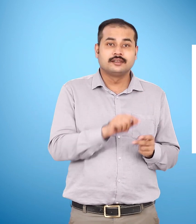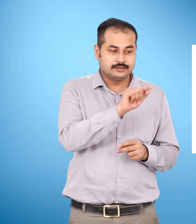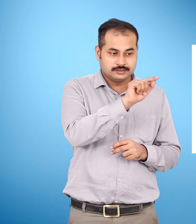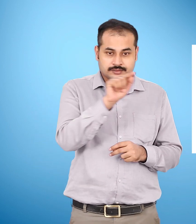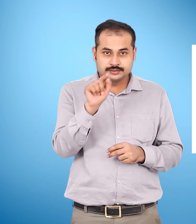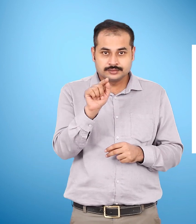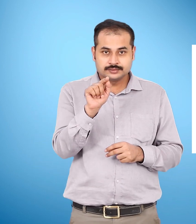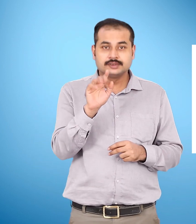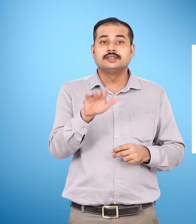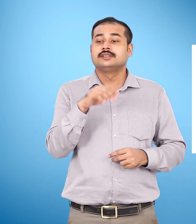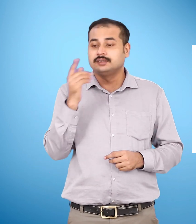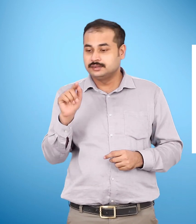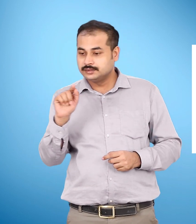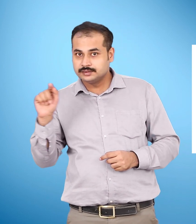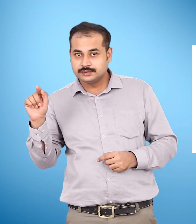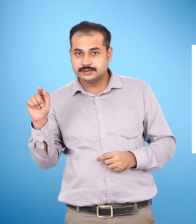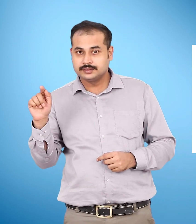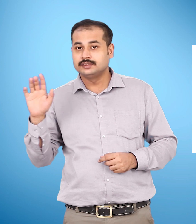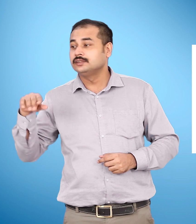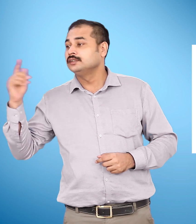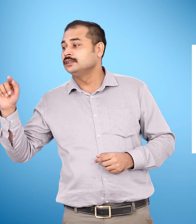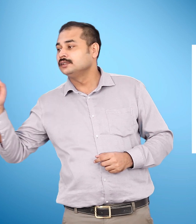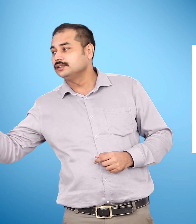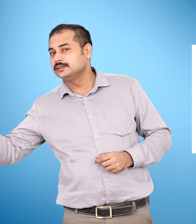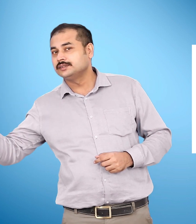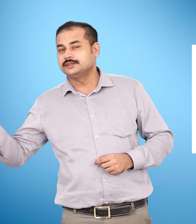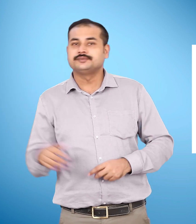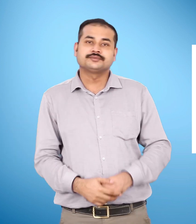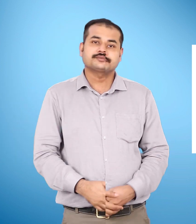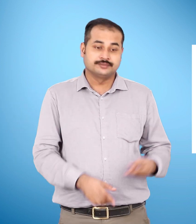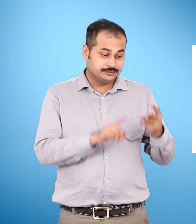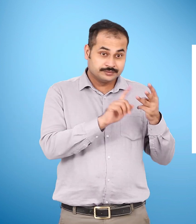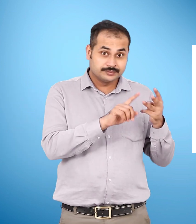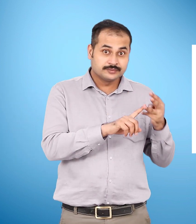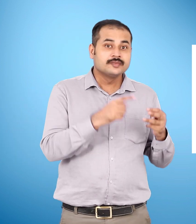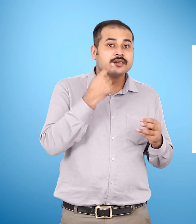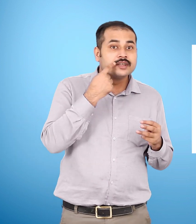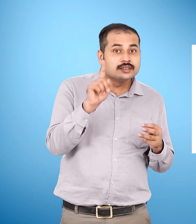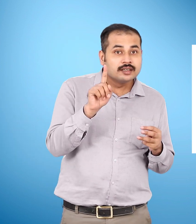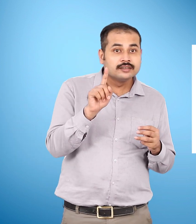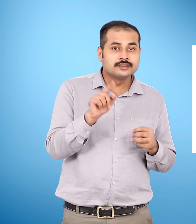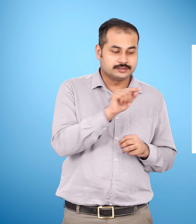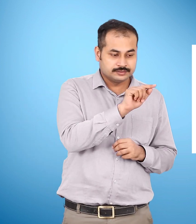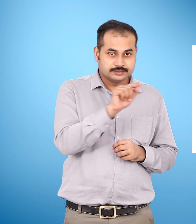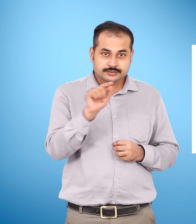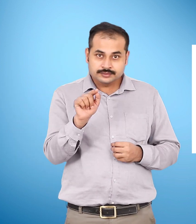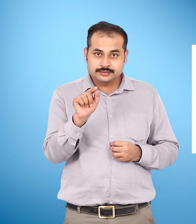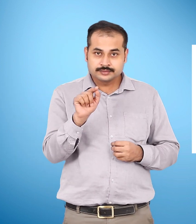रिक्तस्थान, रिक्तस्थान, रिक्तस्थान पिताजी, रिक्तस्थान,